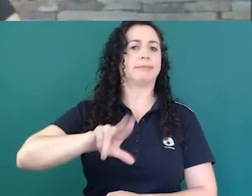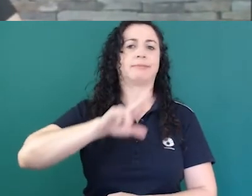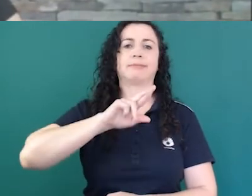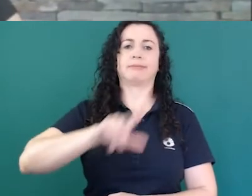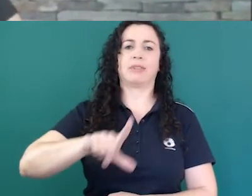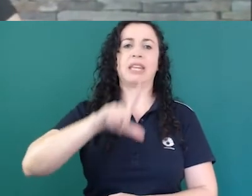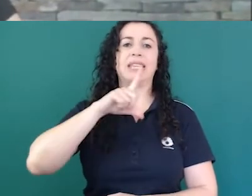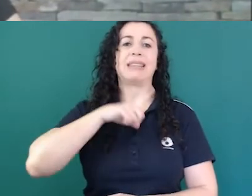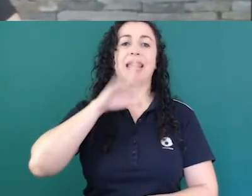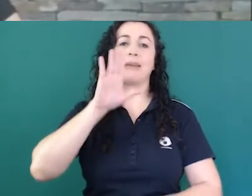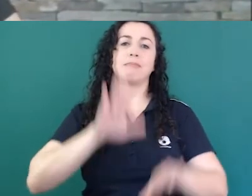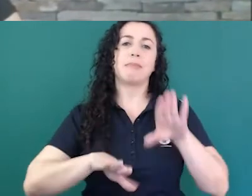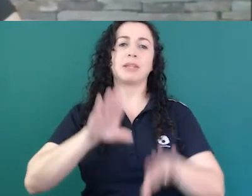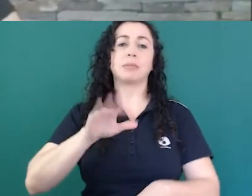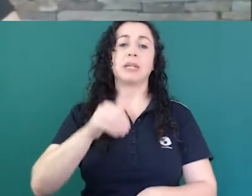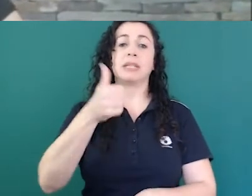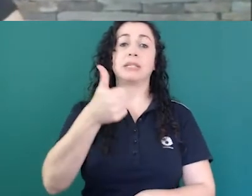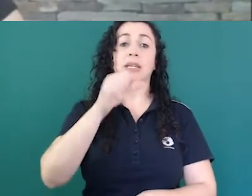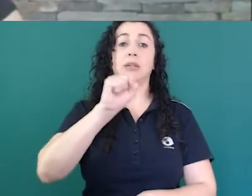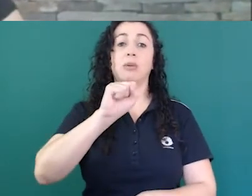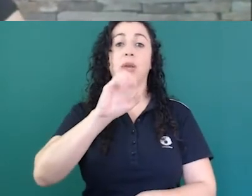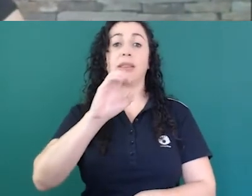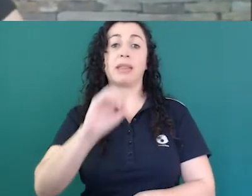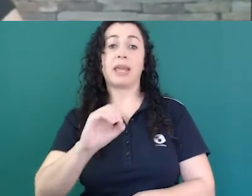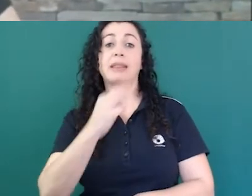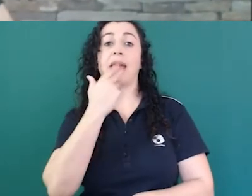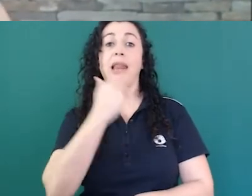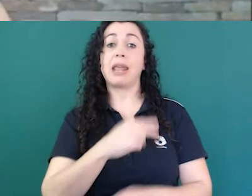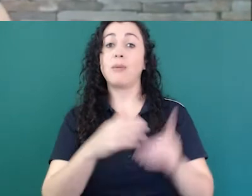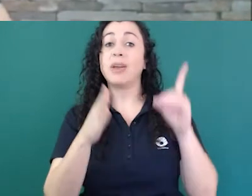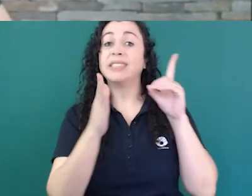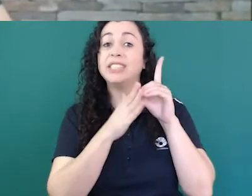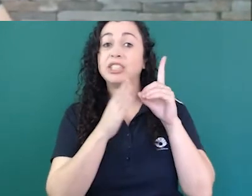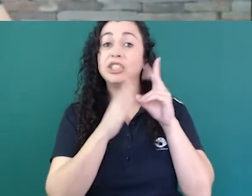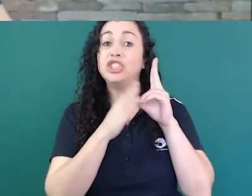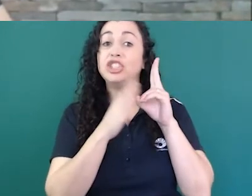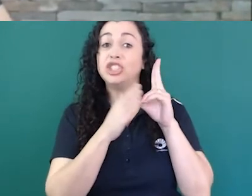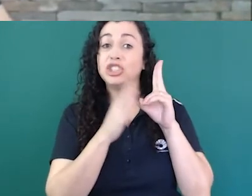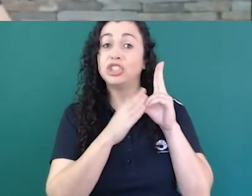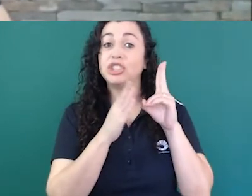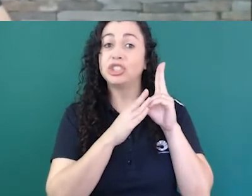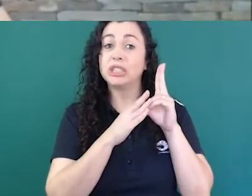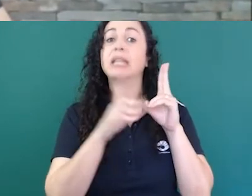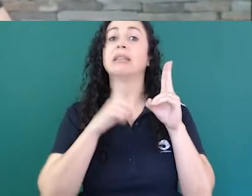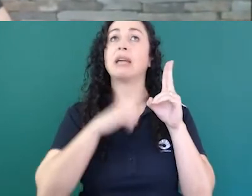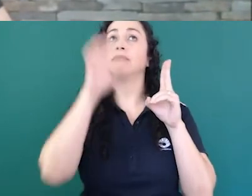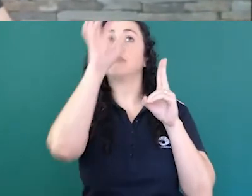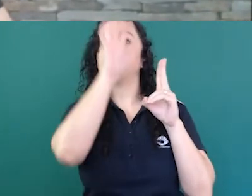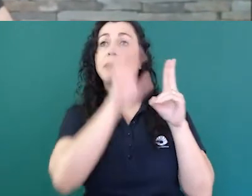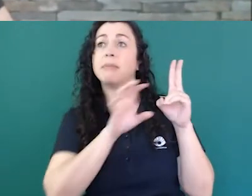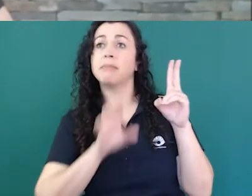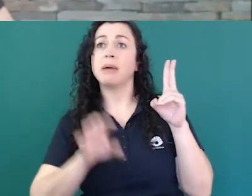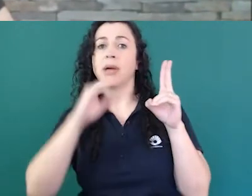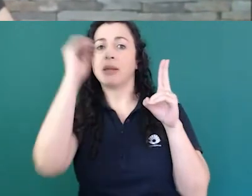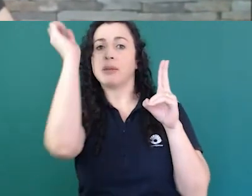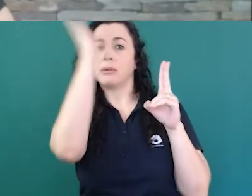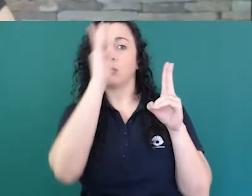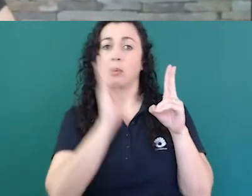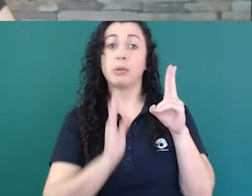indígenas faladas em alguns espaços né espaços geográficos do Brasil temos